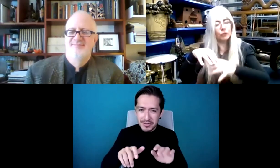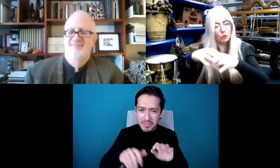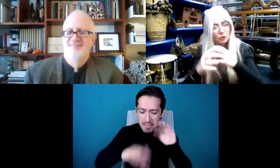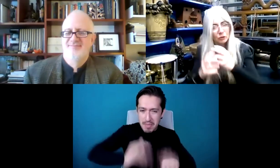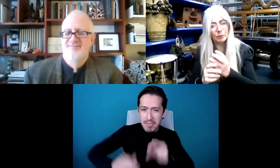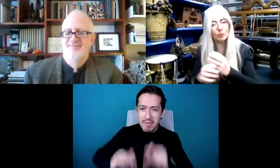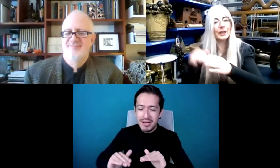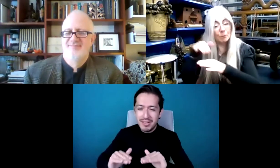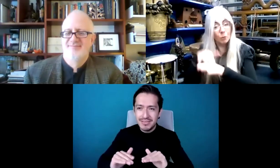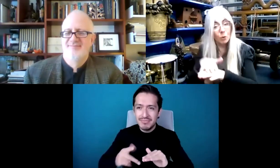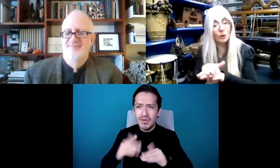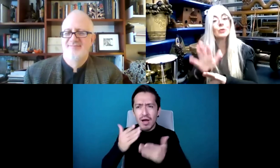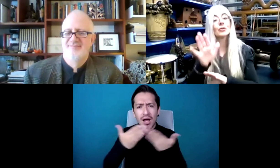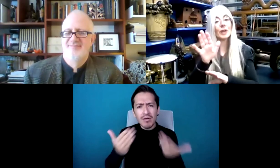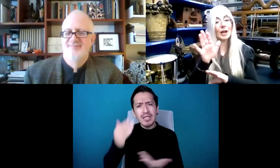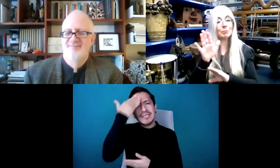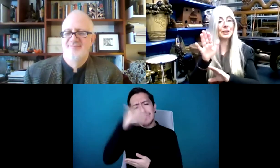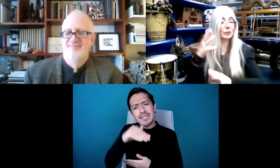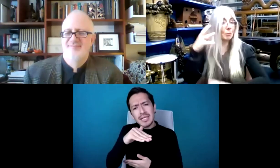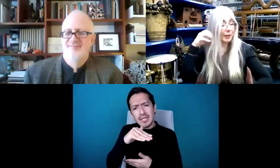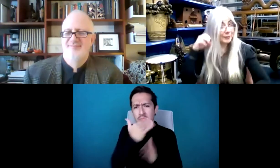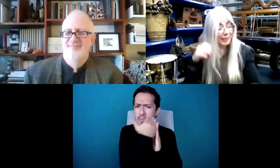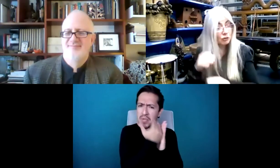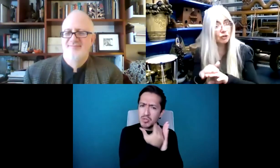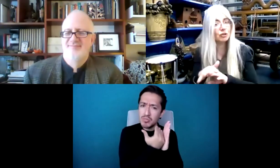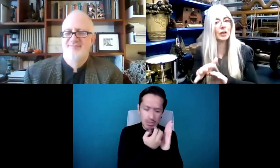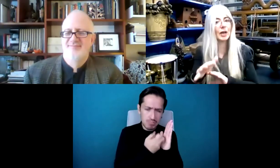menos es más, menos instrumentos, menos objetos.